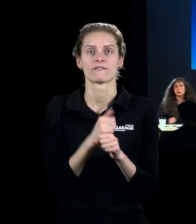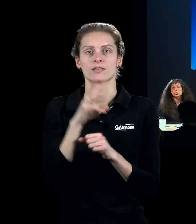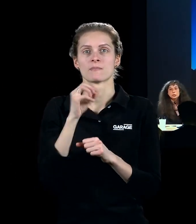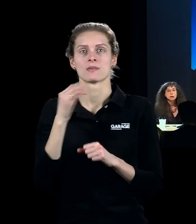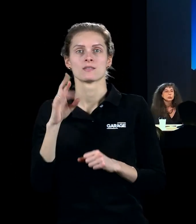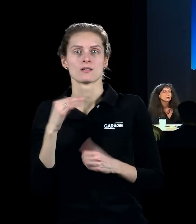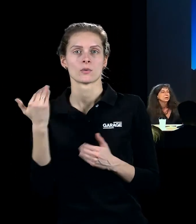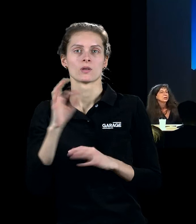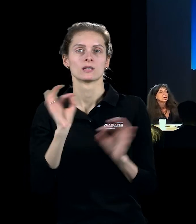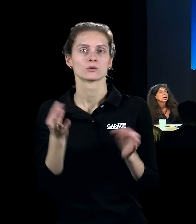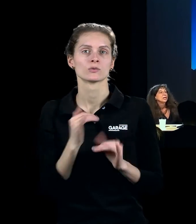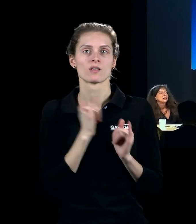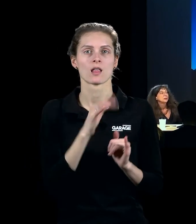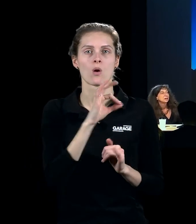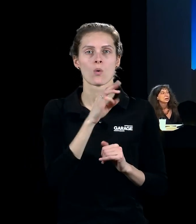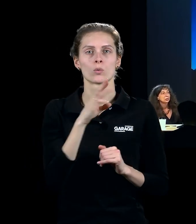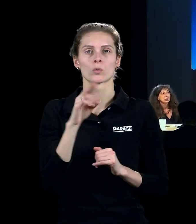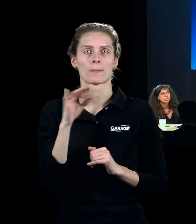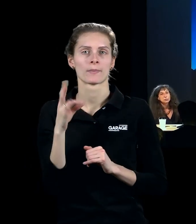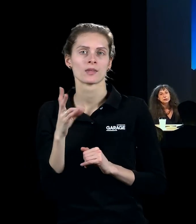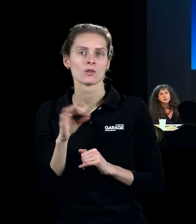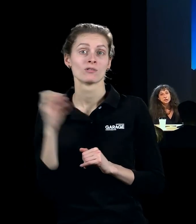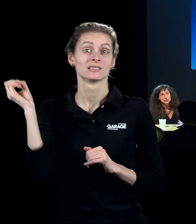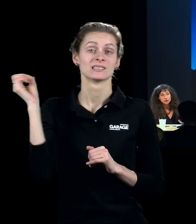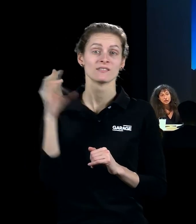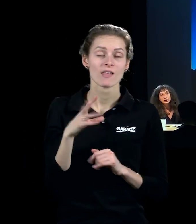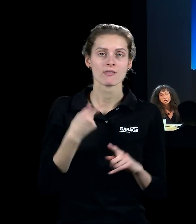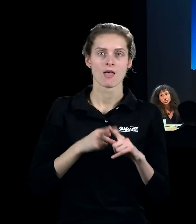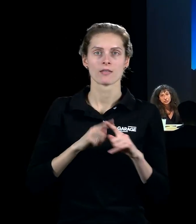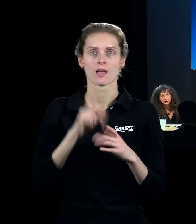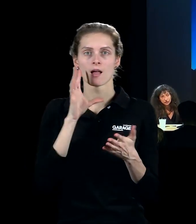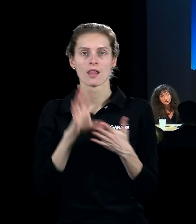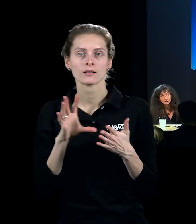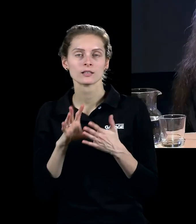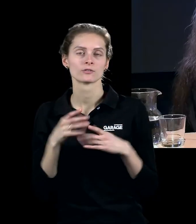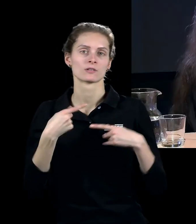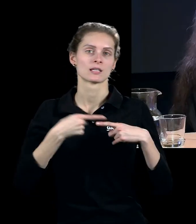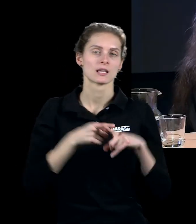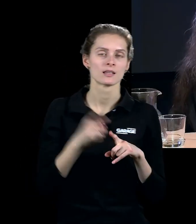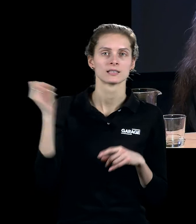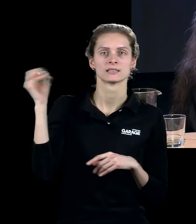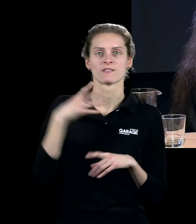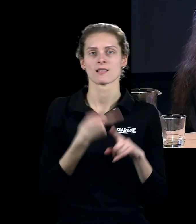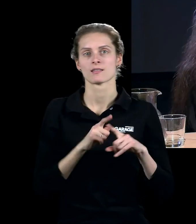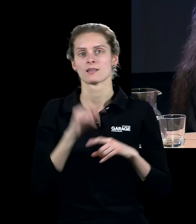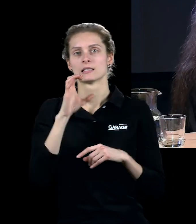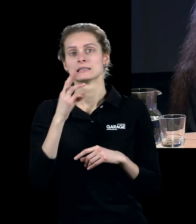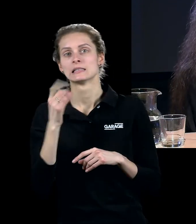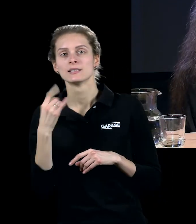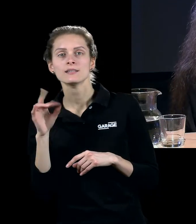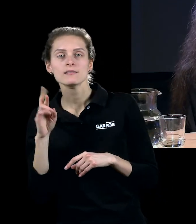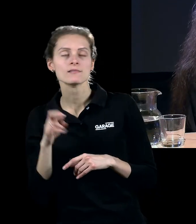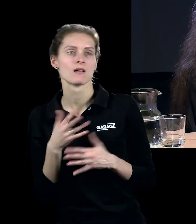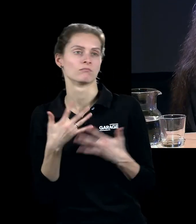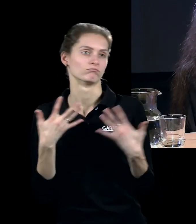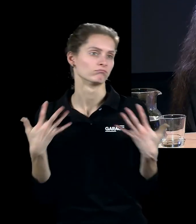искусства для отопины, света, который одновременно, свет – это и электричество, и техники, и свет – это стихия, и вот такое